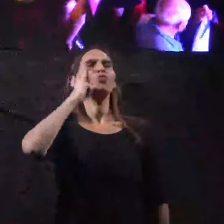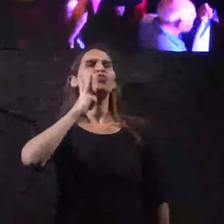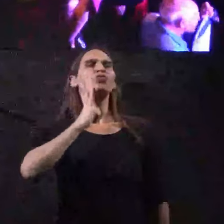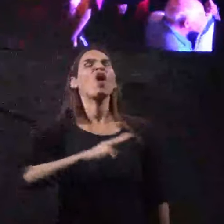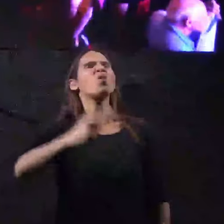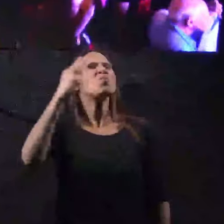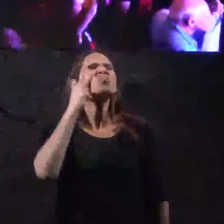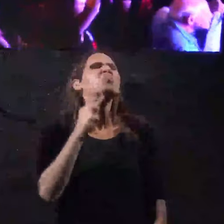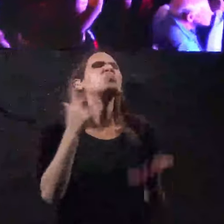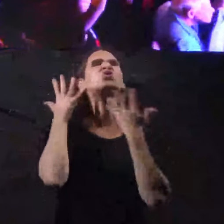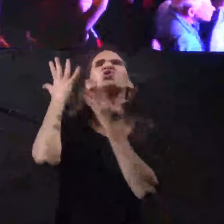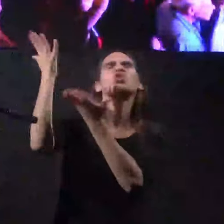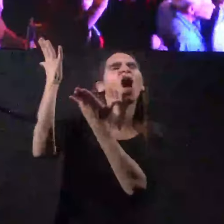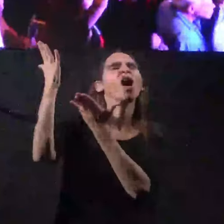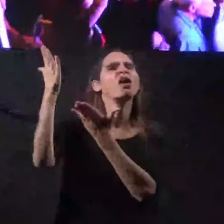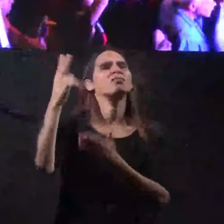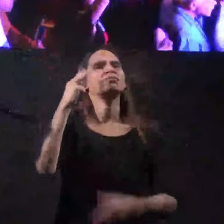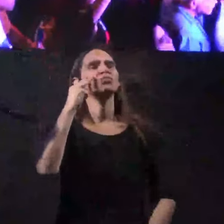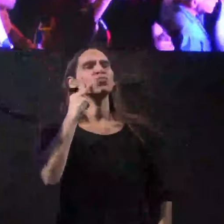בושה